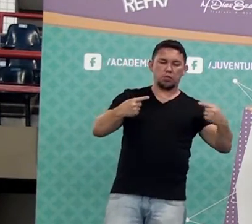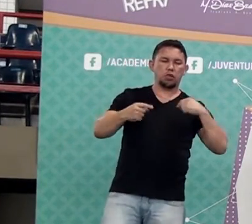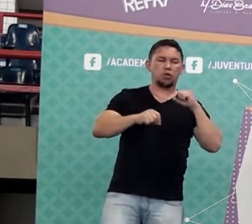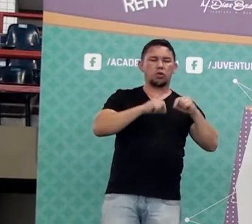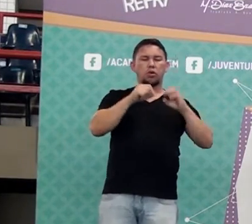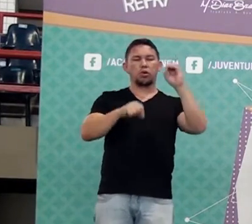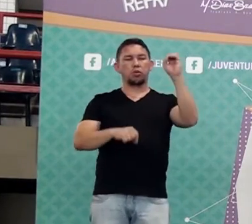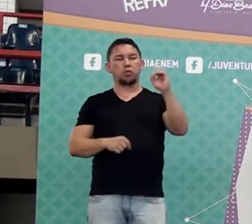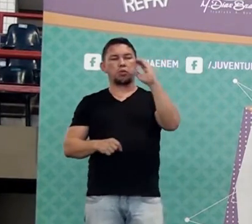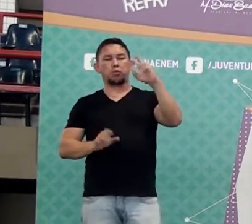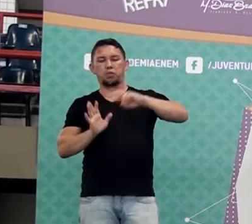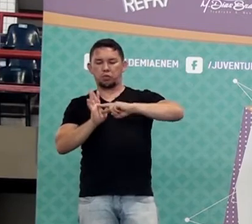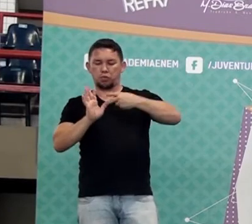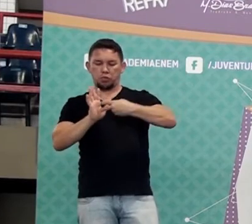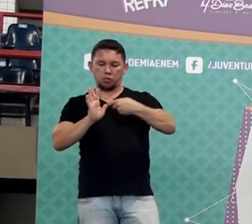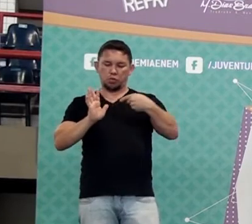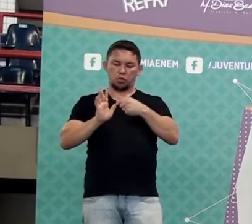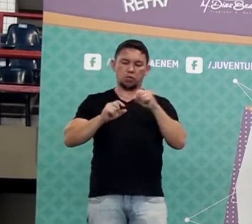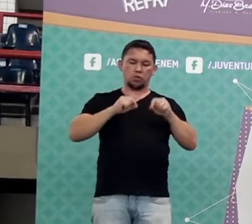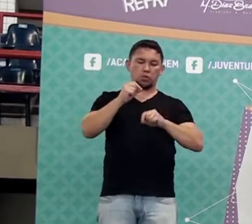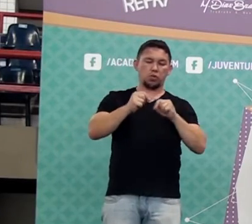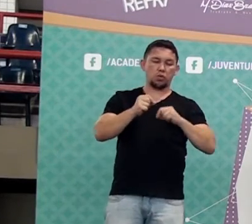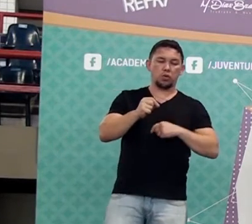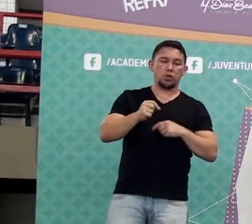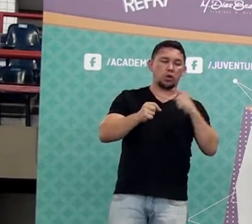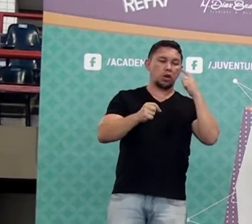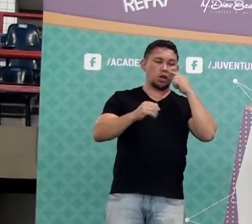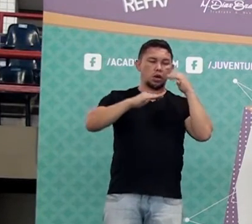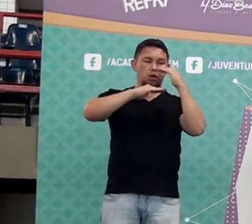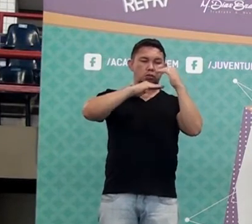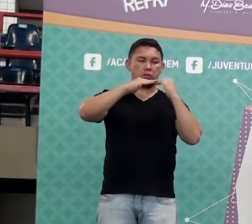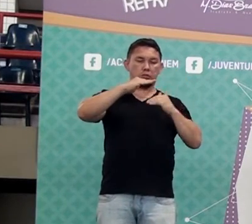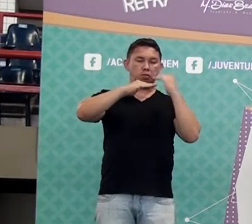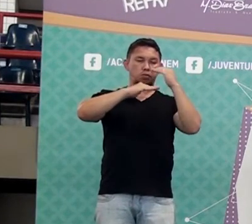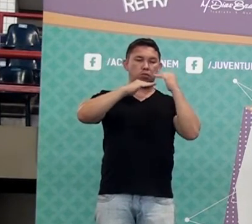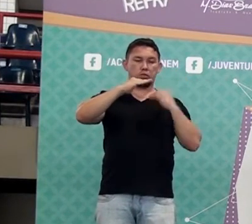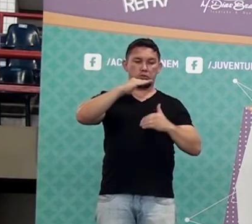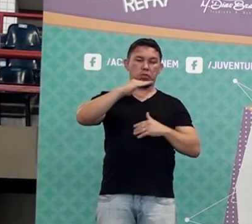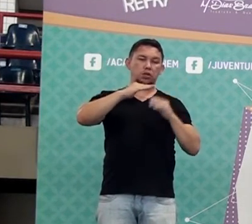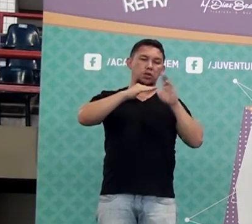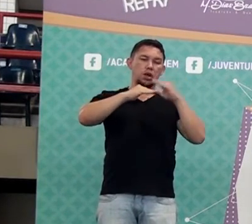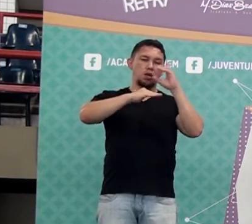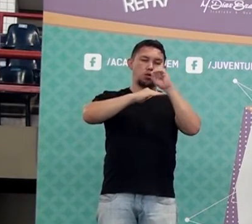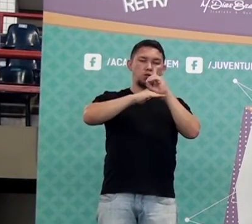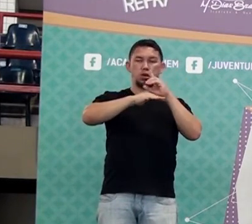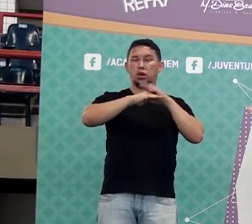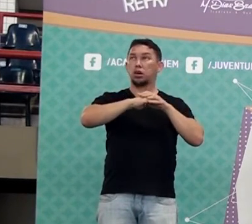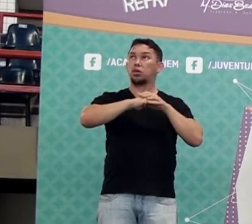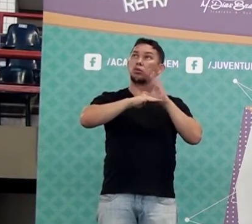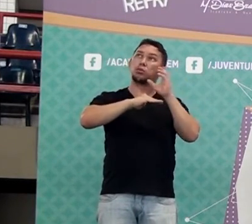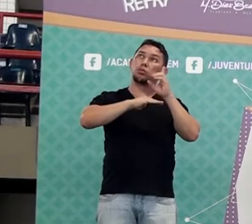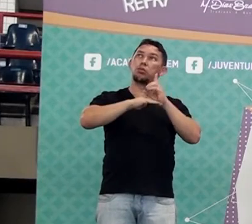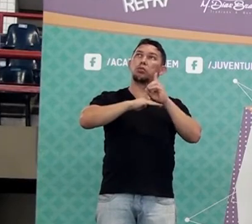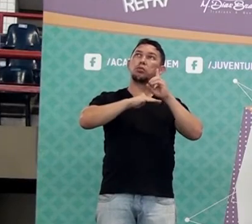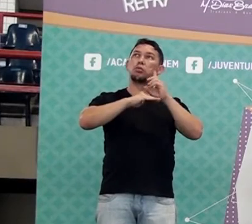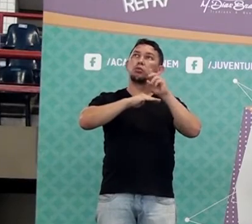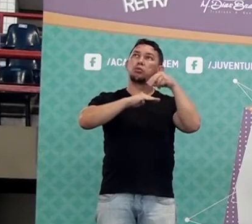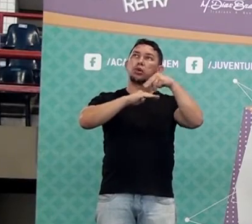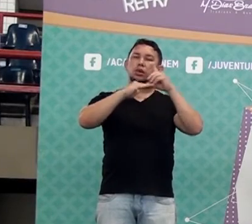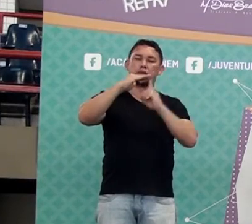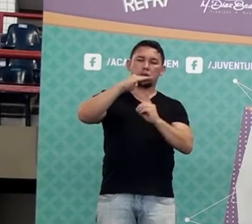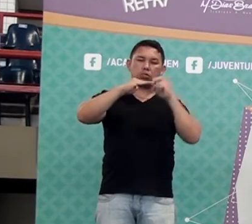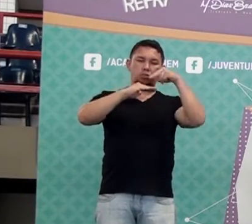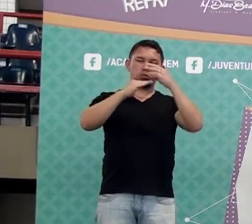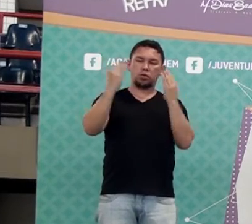o que a porcentagem é? Uma fração. Tá certo? A porcentagem é uma razão. É quando eu quero